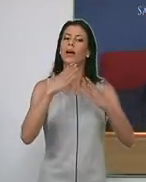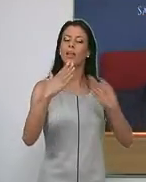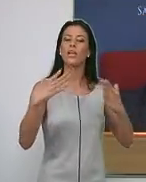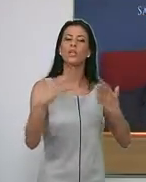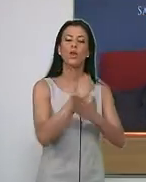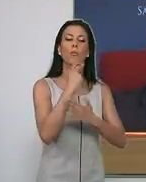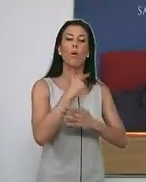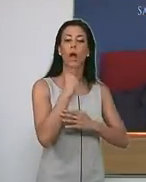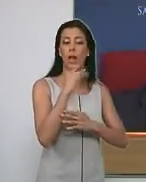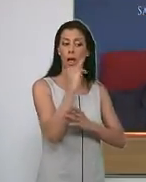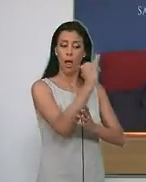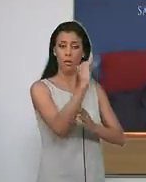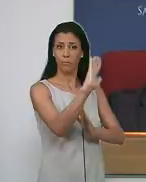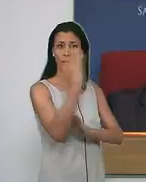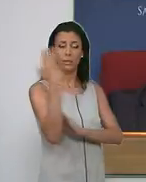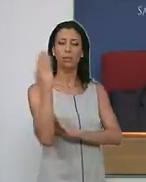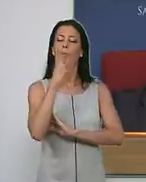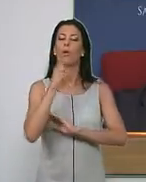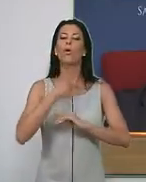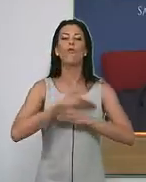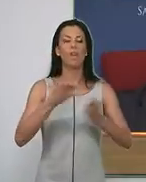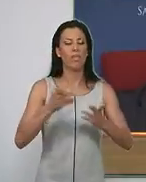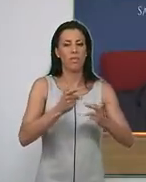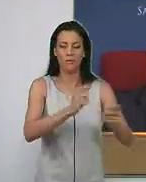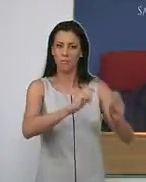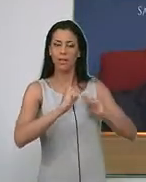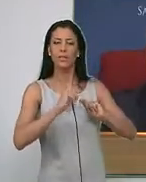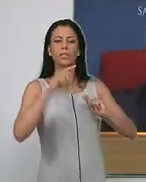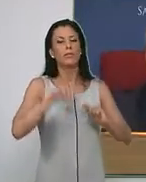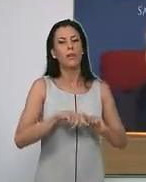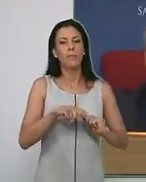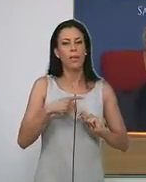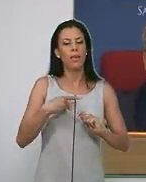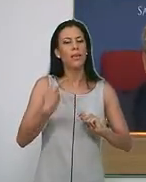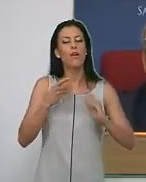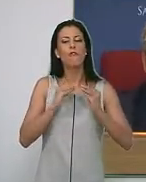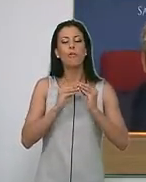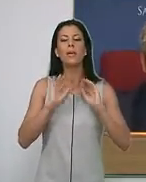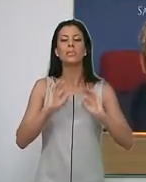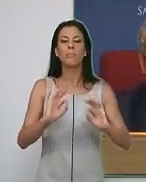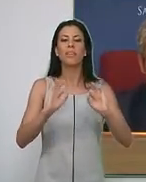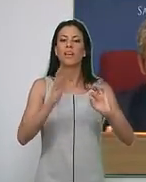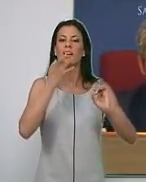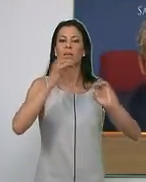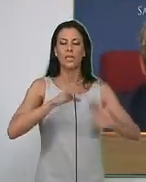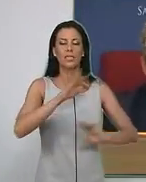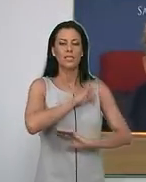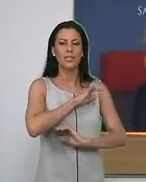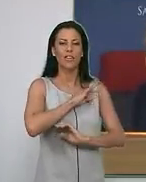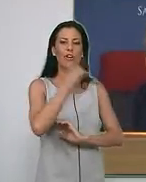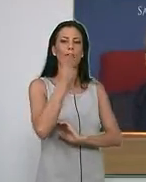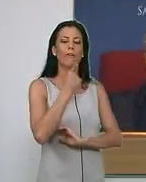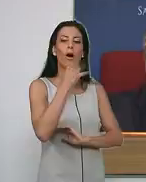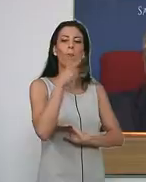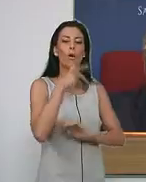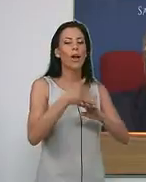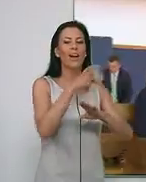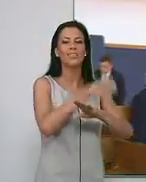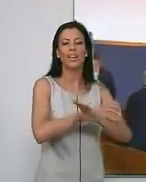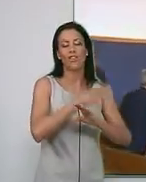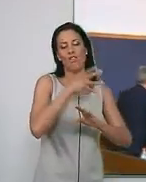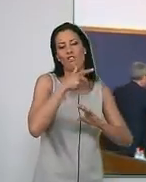los vocales presentes por la confianza depositada... ...y de manera especial a Carlos Rojas, su anterior